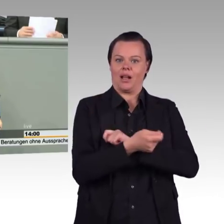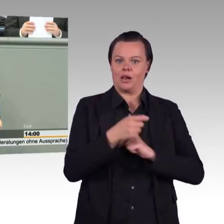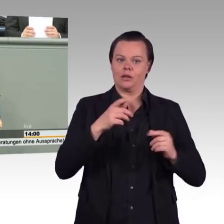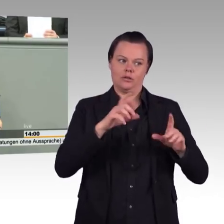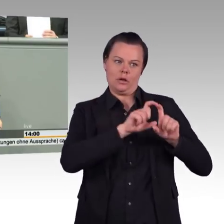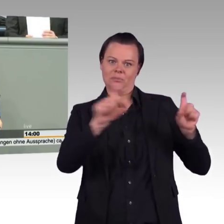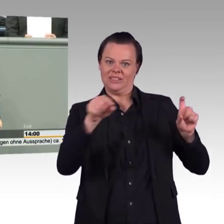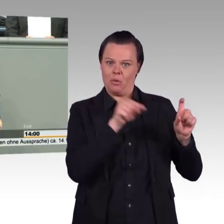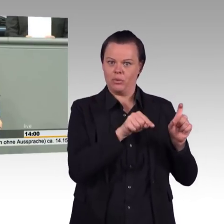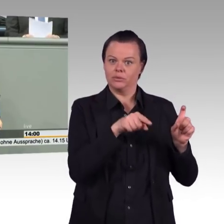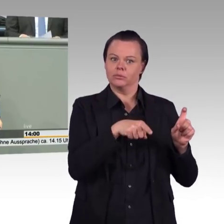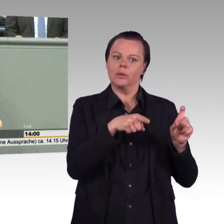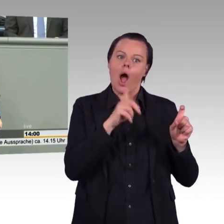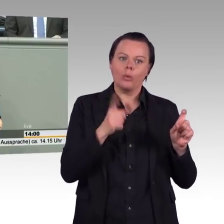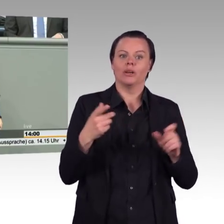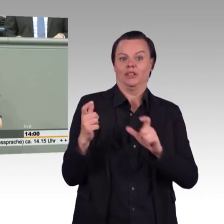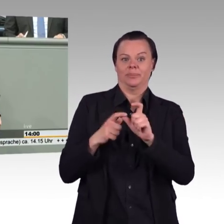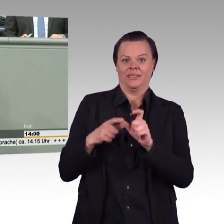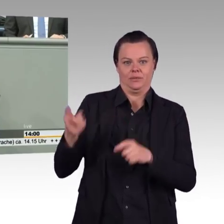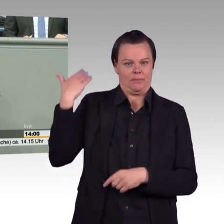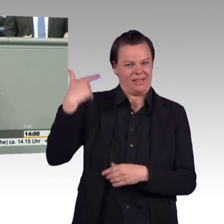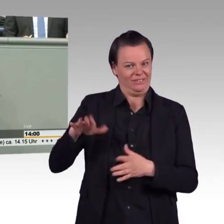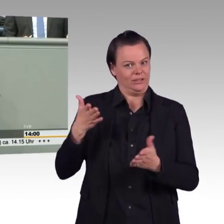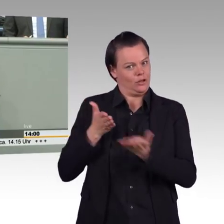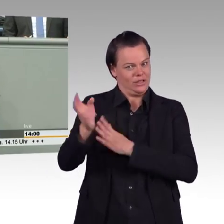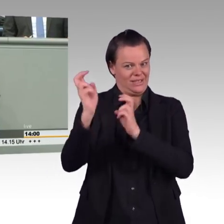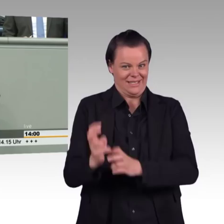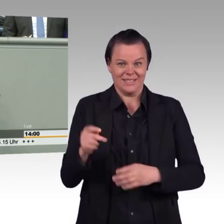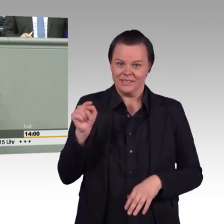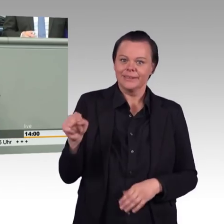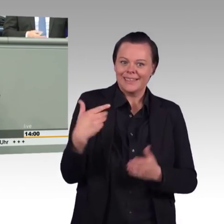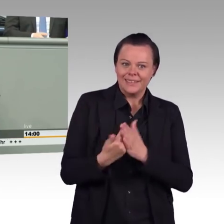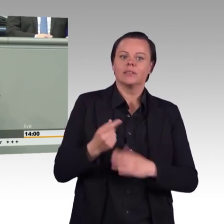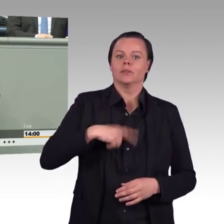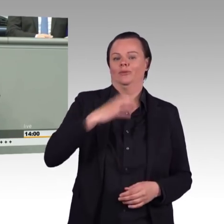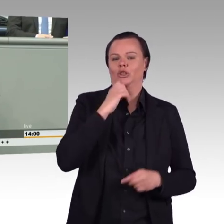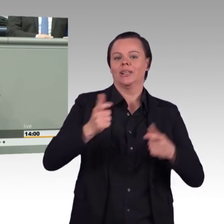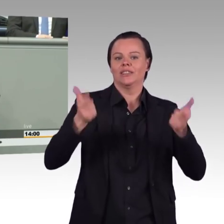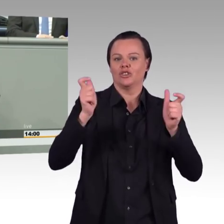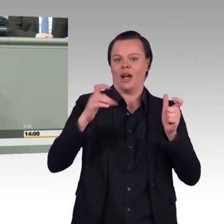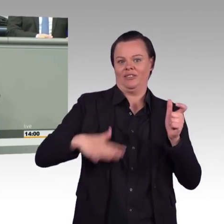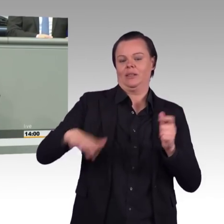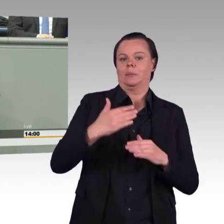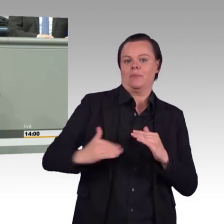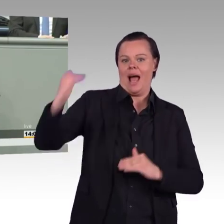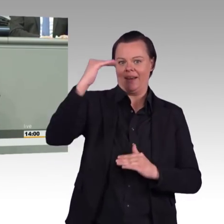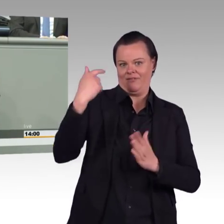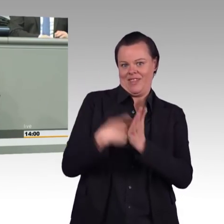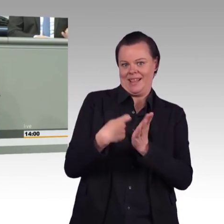nahezu einstimmig angenommen worden ist. 27 von 28 Mitgliedern haben zugestimmt. Und dieser Konsens besteht aus